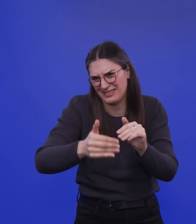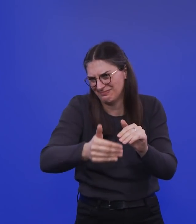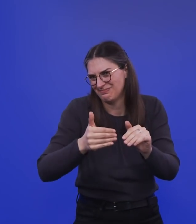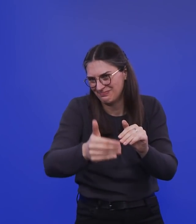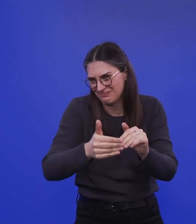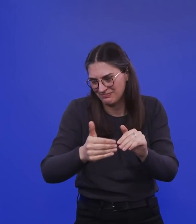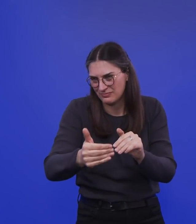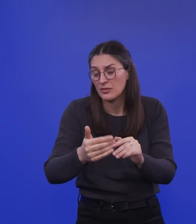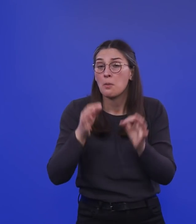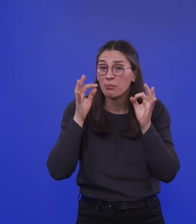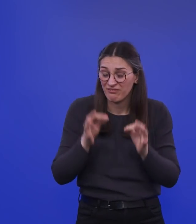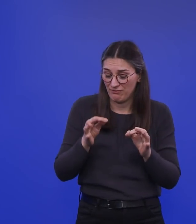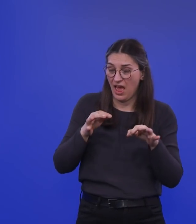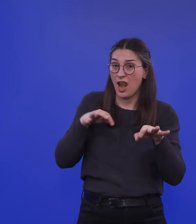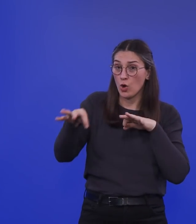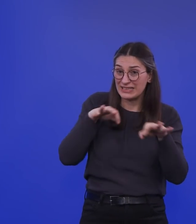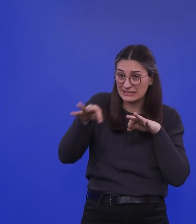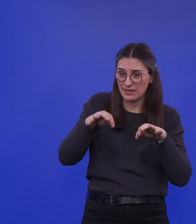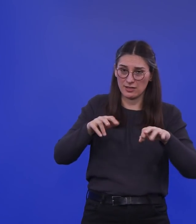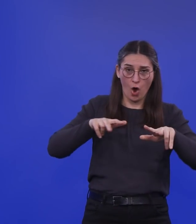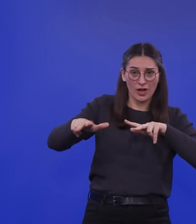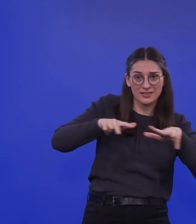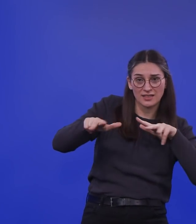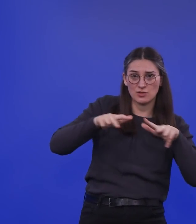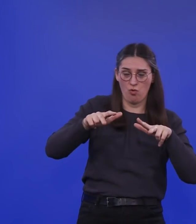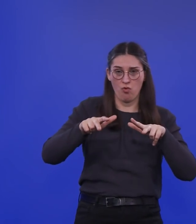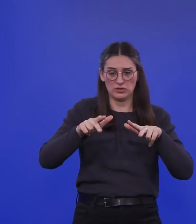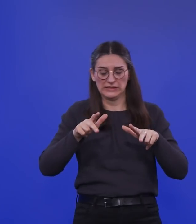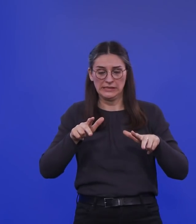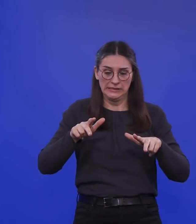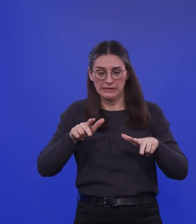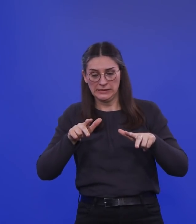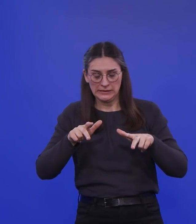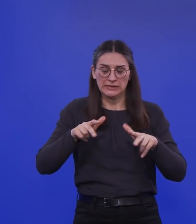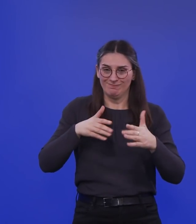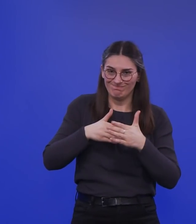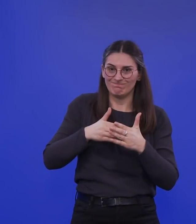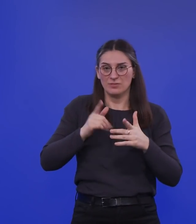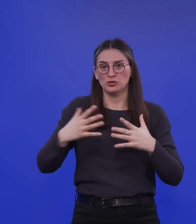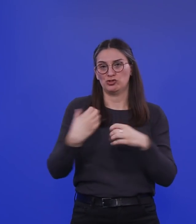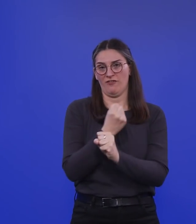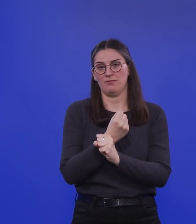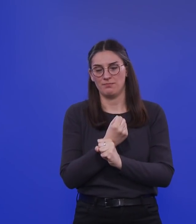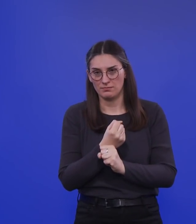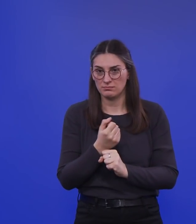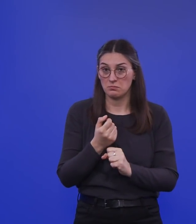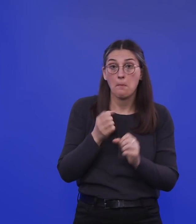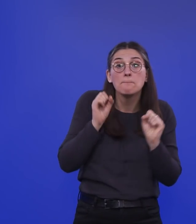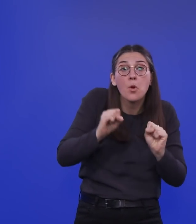große logistische Hürde, eine organisatorische Hürde zu bewältigen. Es kann auch sein, dass es technische Schwierigkeiten irgendwo